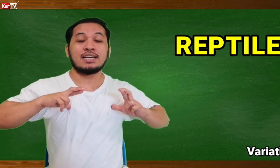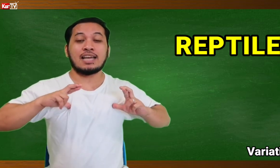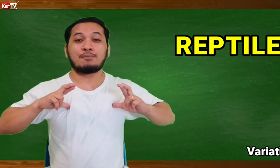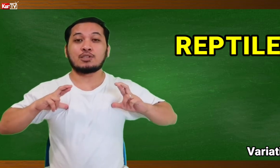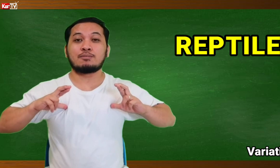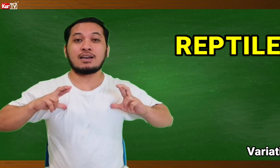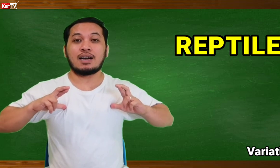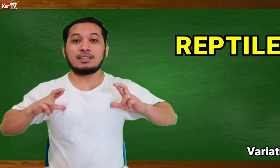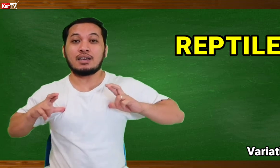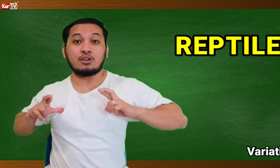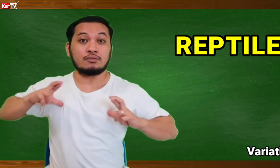Tapos maglakad kayo.